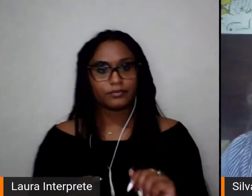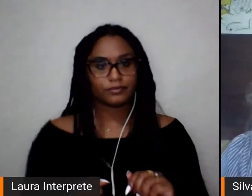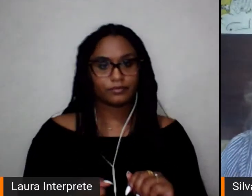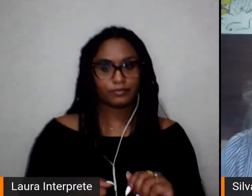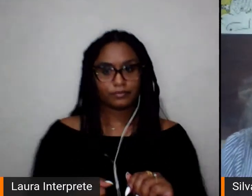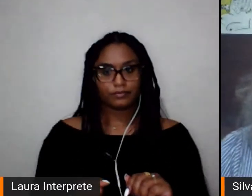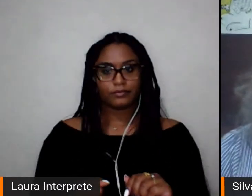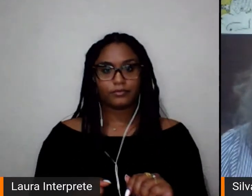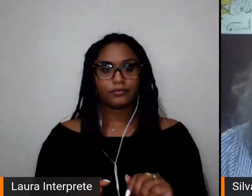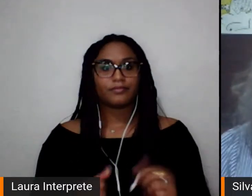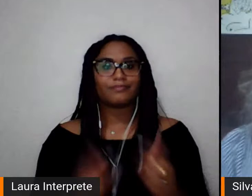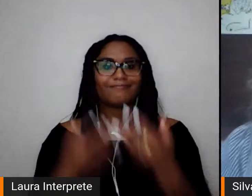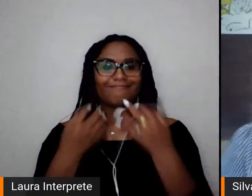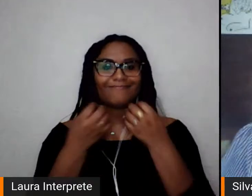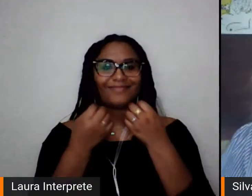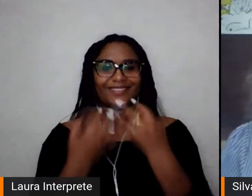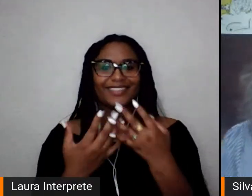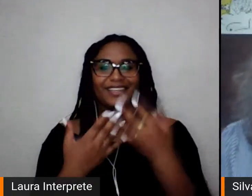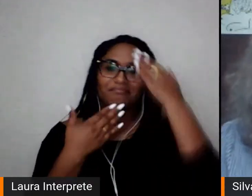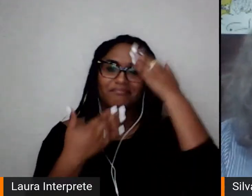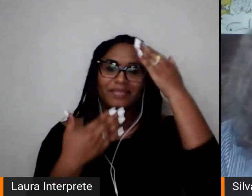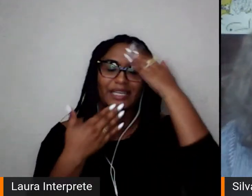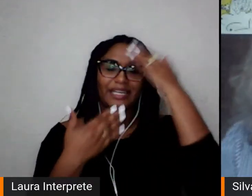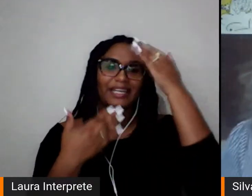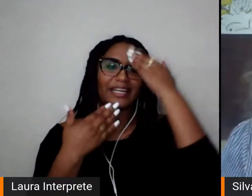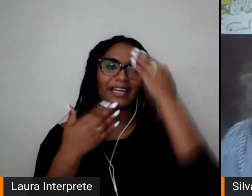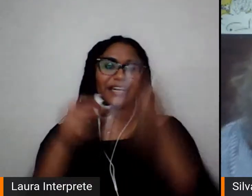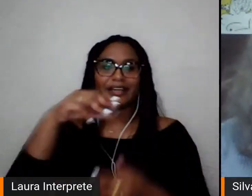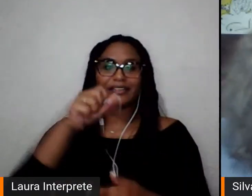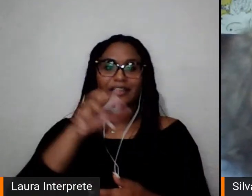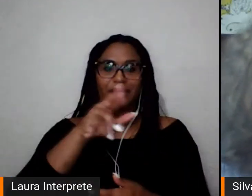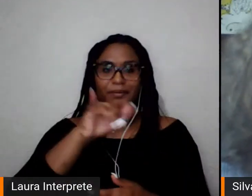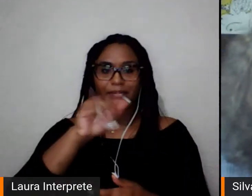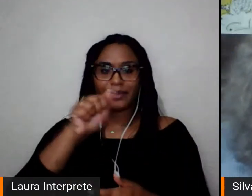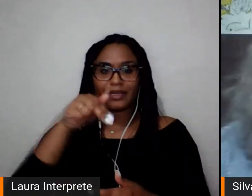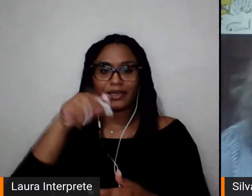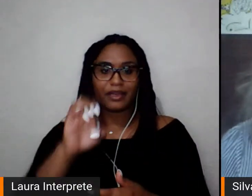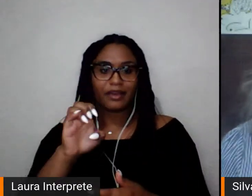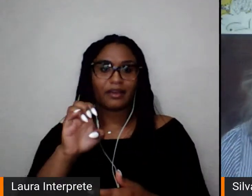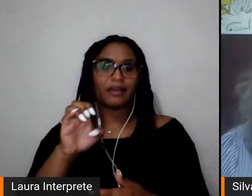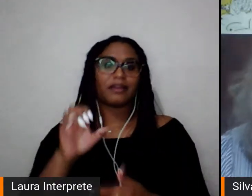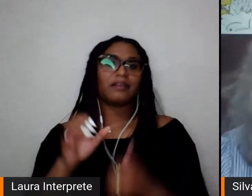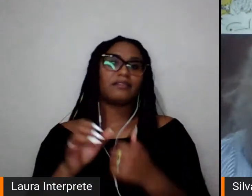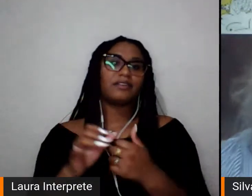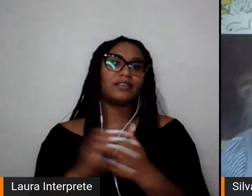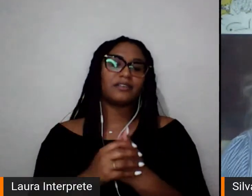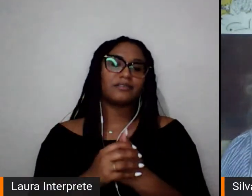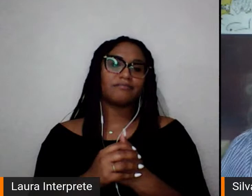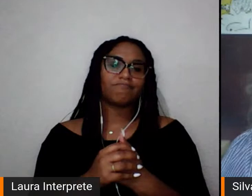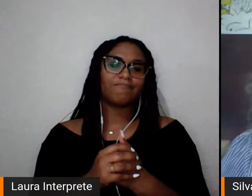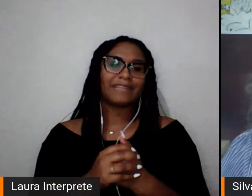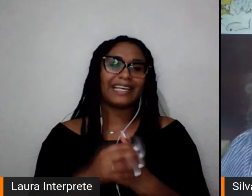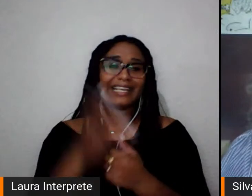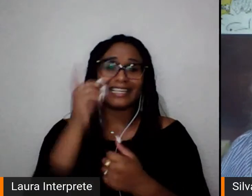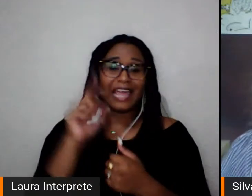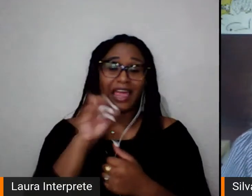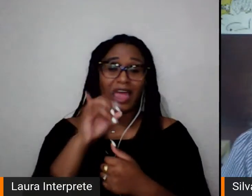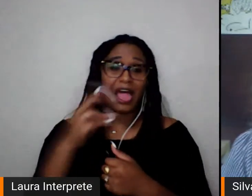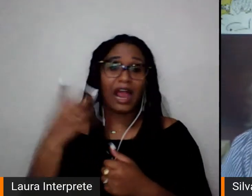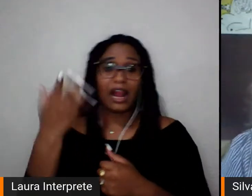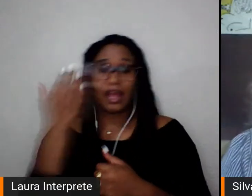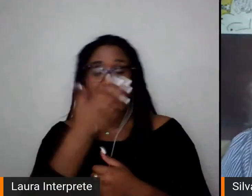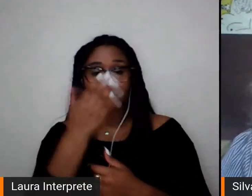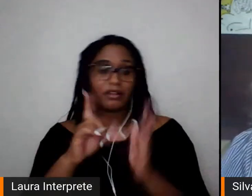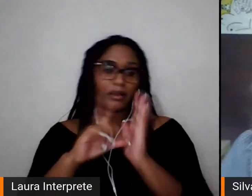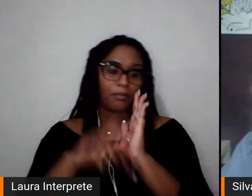Muito bem, queria agradecer a Mariane. Tenho certeza que, se ela não está conseguindo assistir agora, ela vai olhar